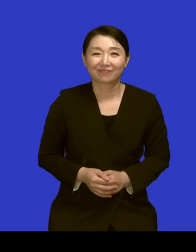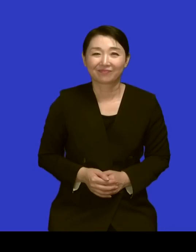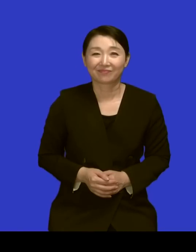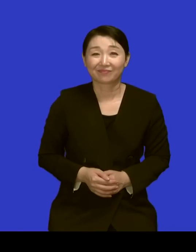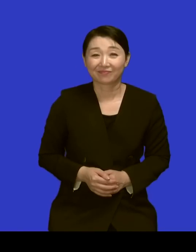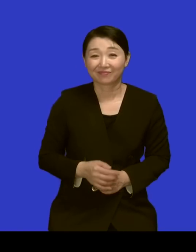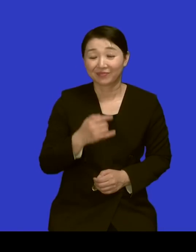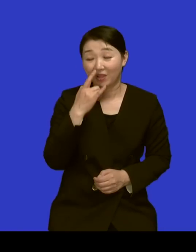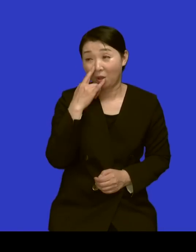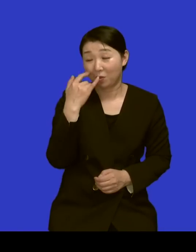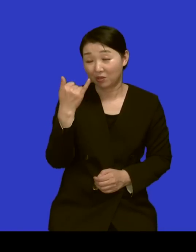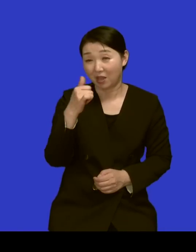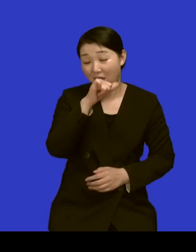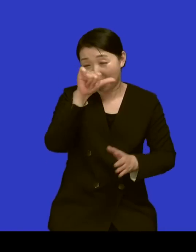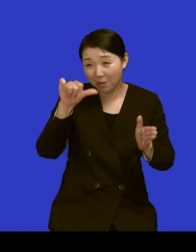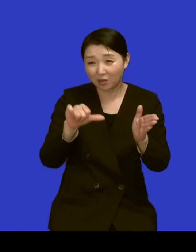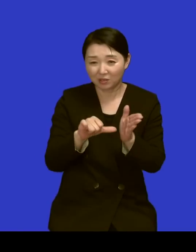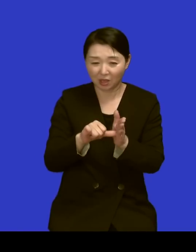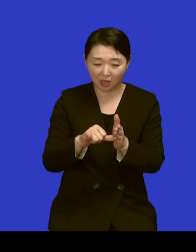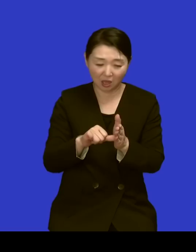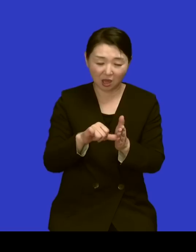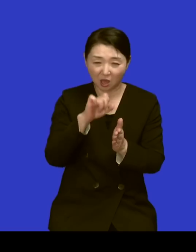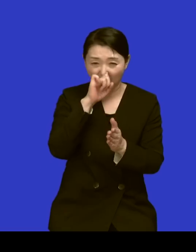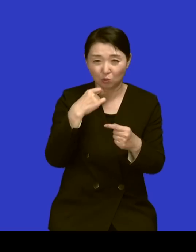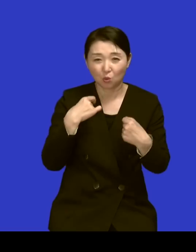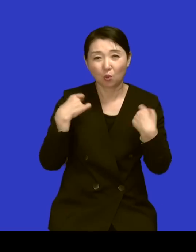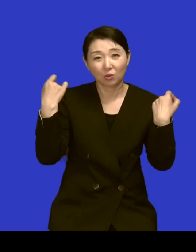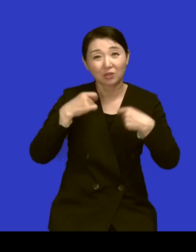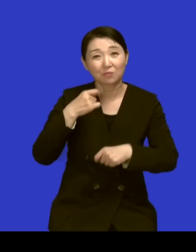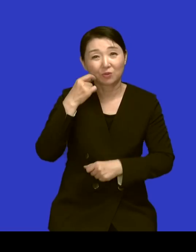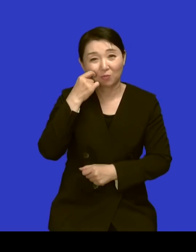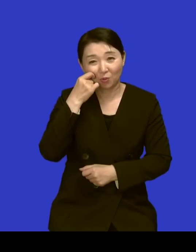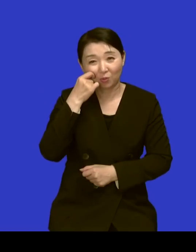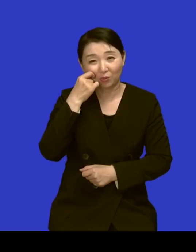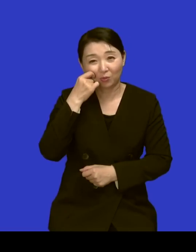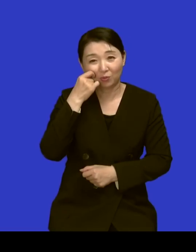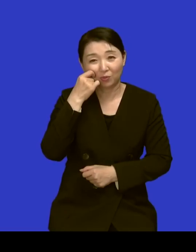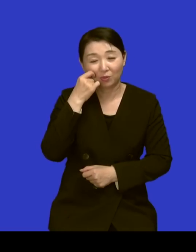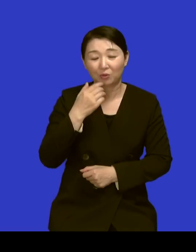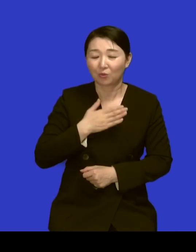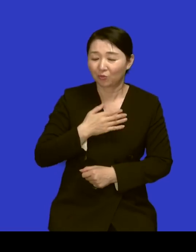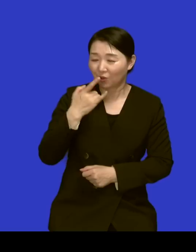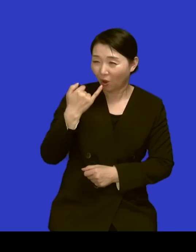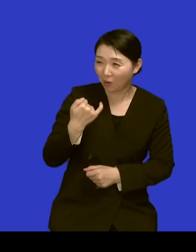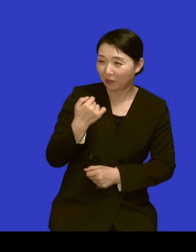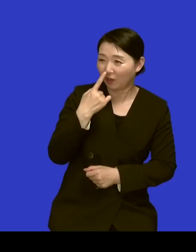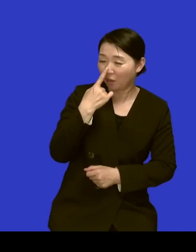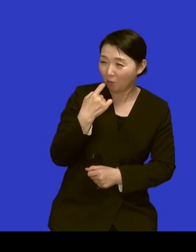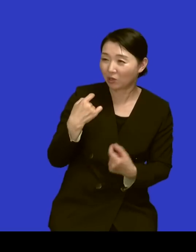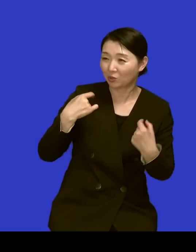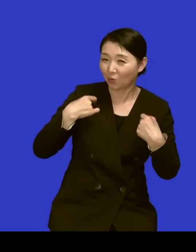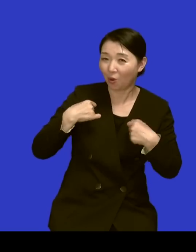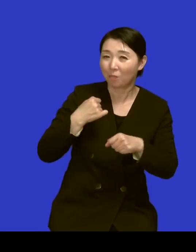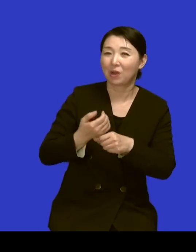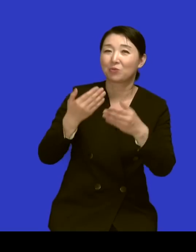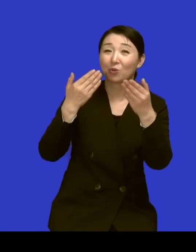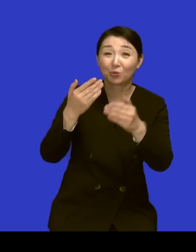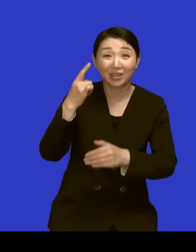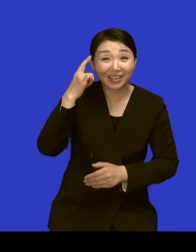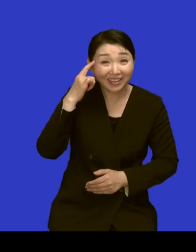좋은 옷 못 입고 사셨을 텐데 네 티셔니가 되신 후에 우리 엄마 내가 멋진 옷 만들어줘야지 만들어주신 적은 없어요? 아유 그거는